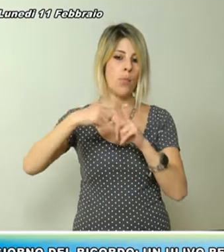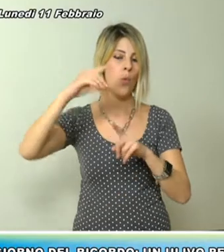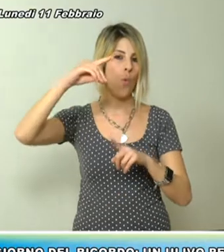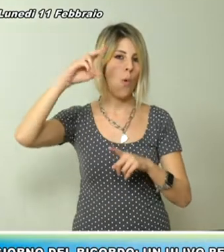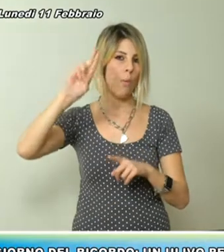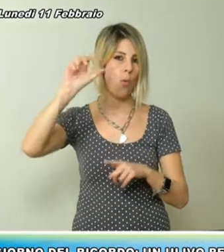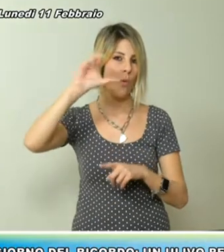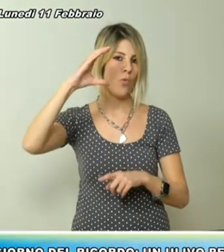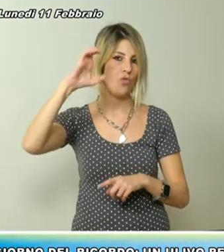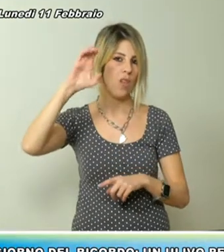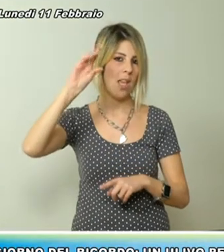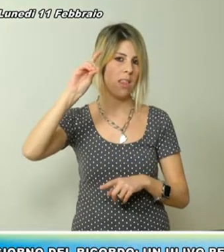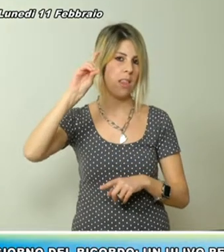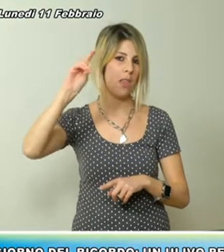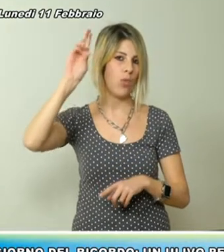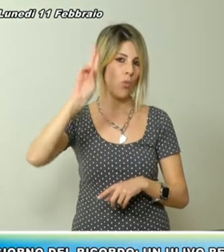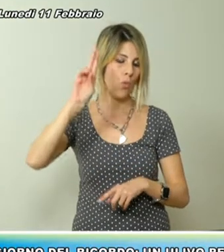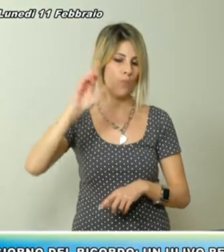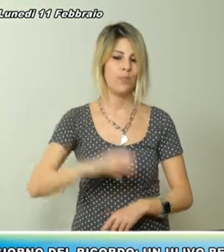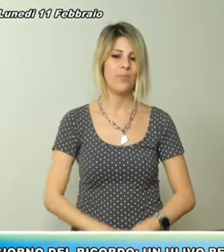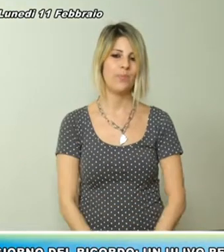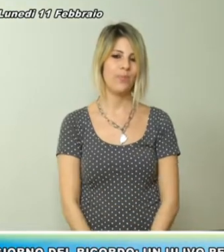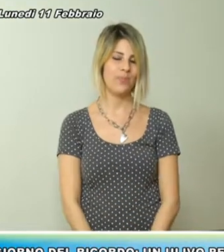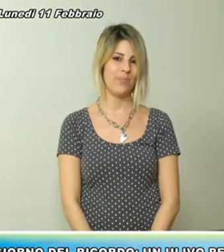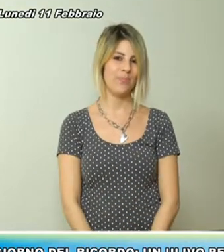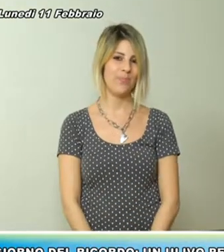e Lorenzo Pugeddu.